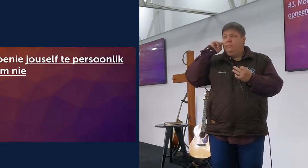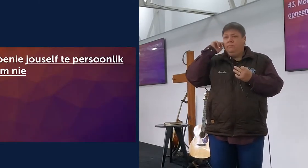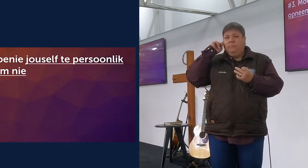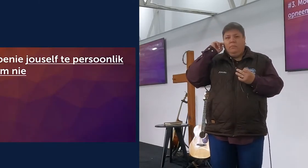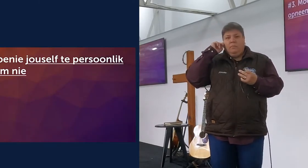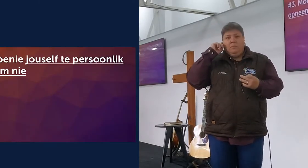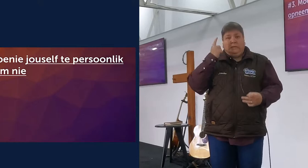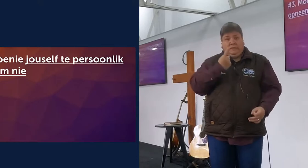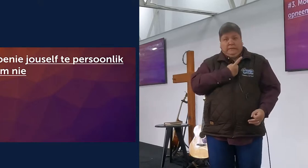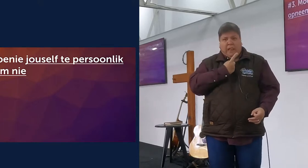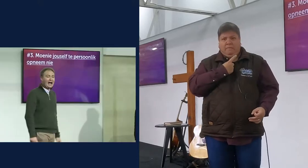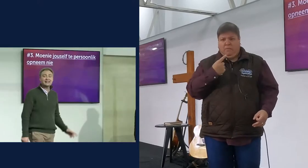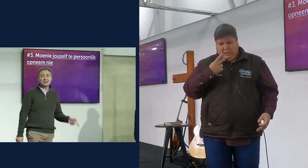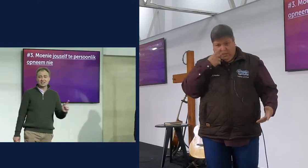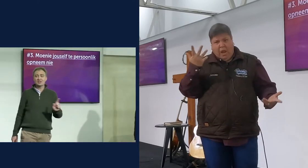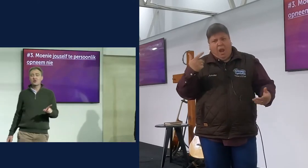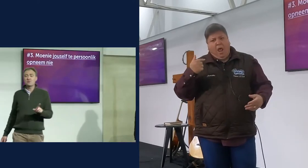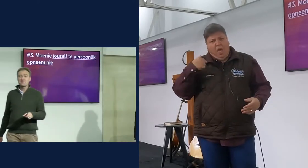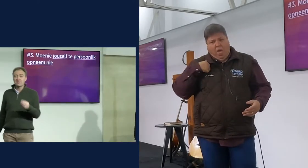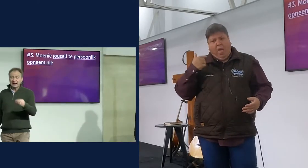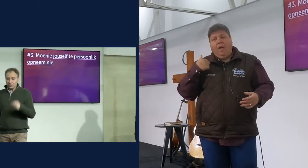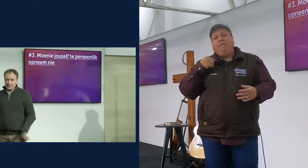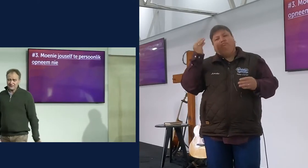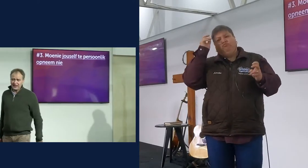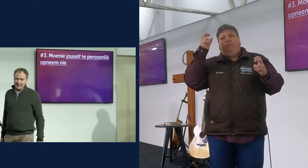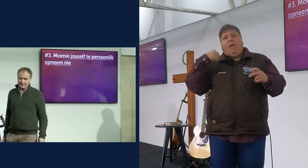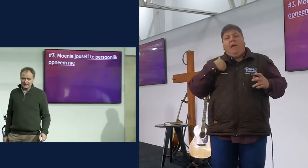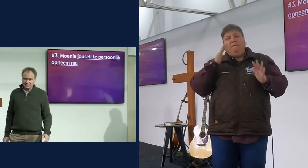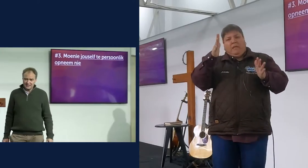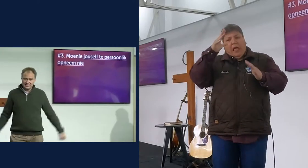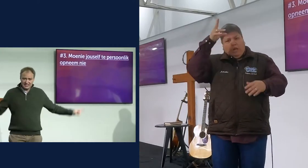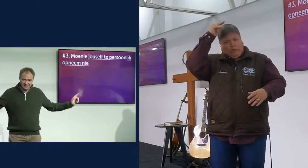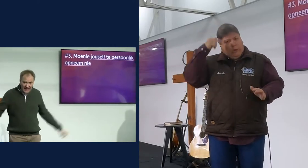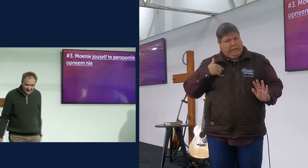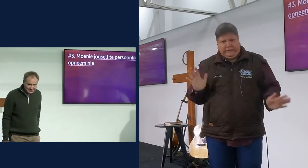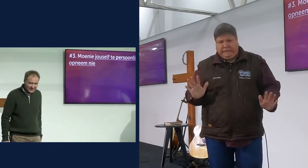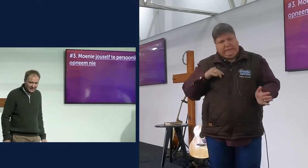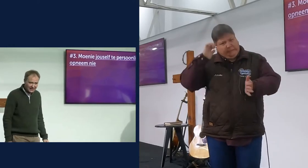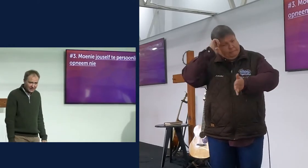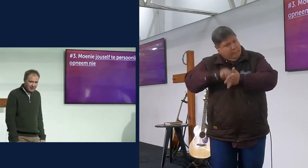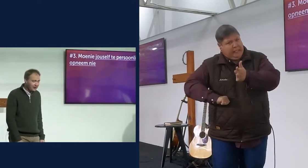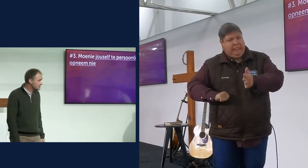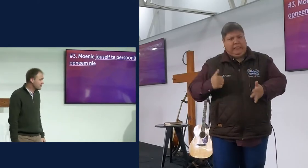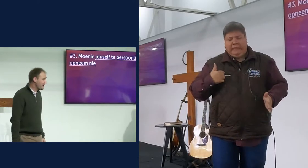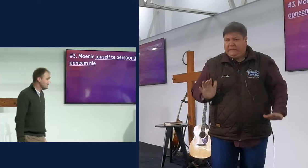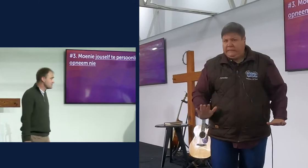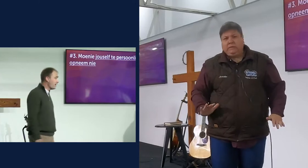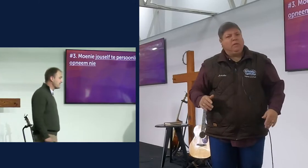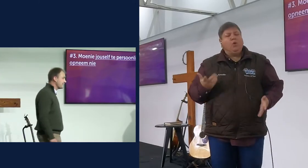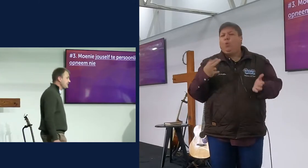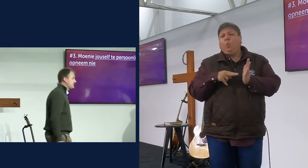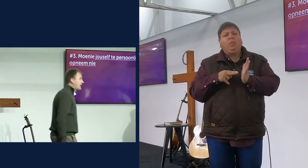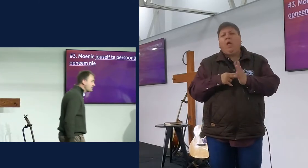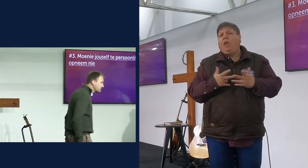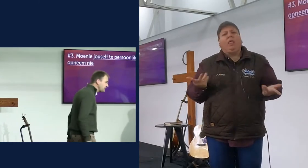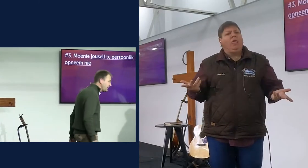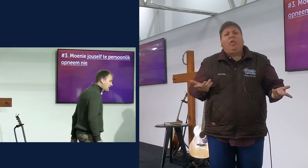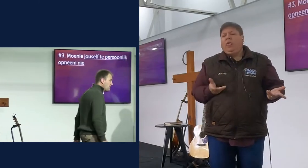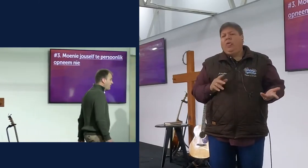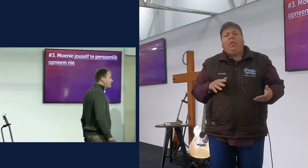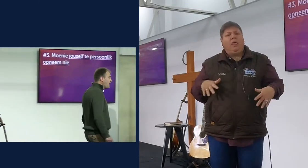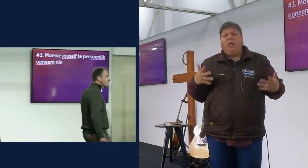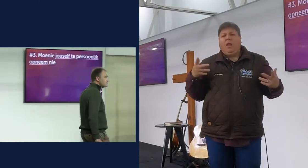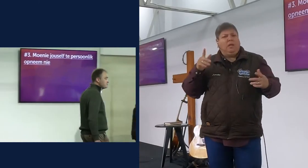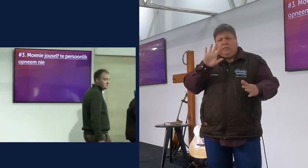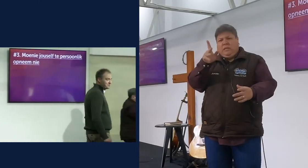te persoonlik opneem nie, weet jy, ek het achtergekom, my grootste vijand, is nie die wereld nie, my grootste vijand, is baie keer nie die duivel nie,